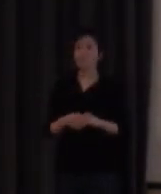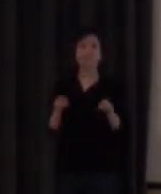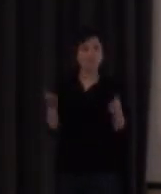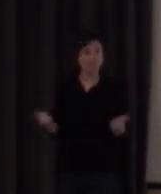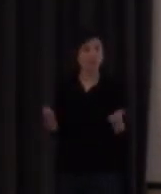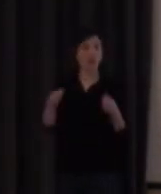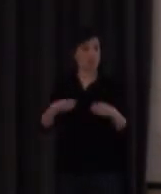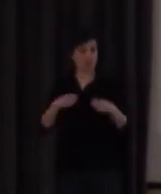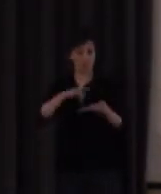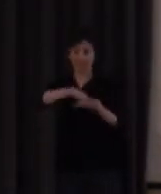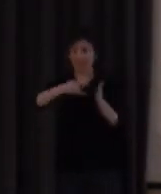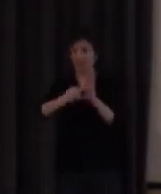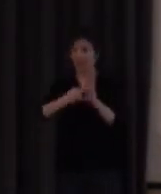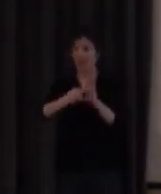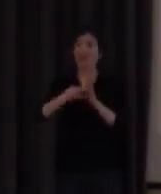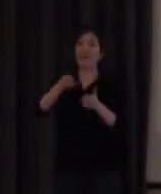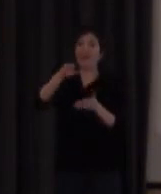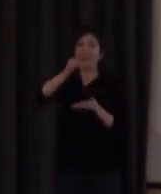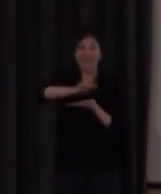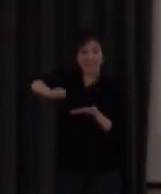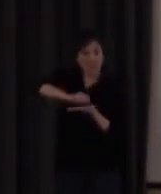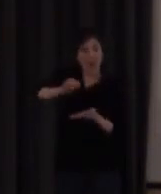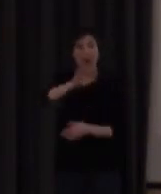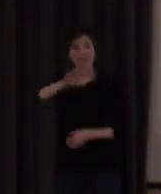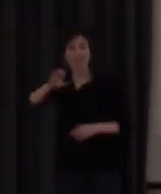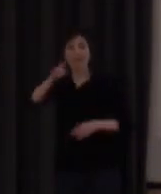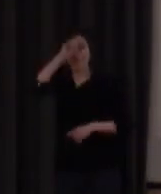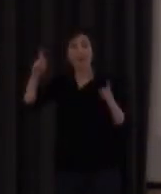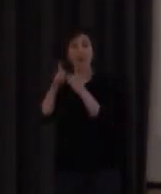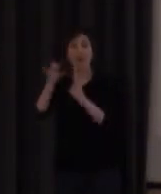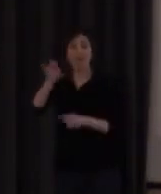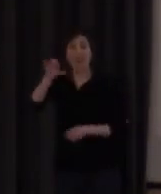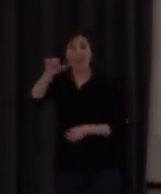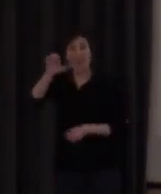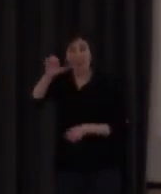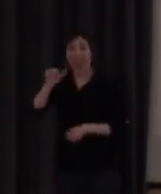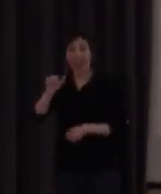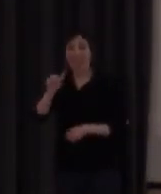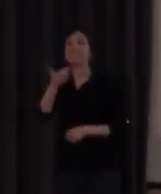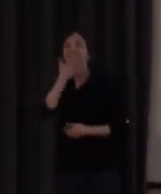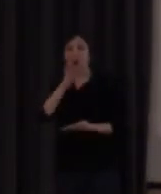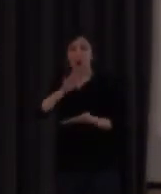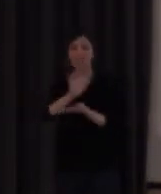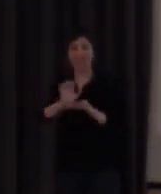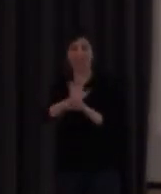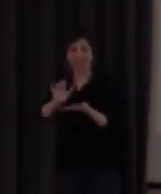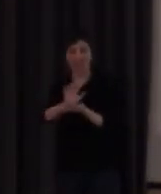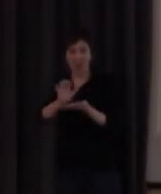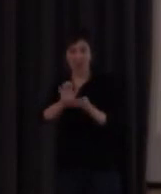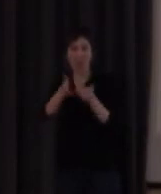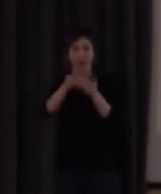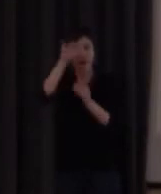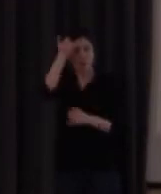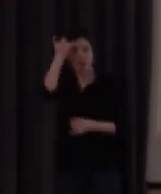d'escritura alfabètica, es diu SEA, ideat per Àngel Herrero Blanco, és una eina